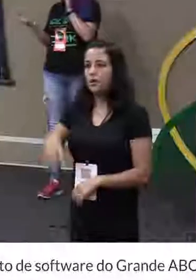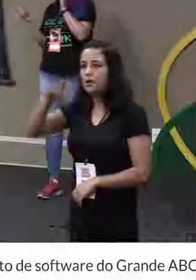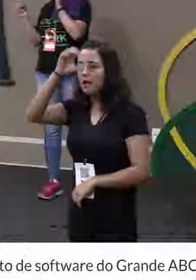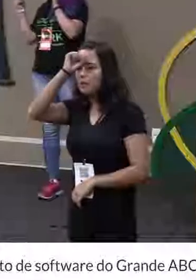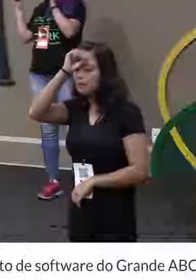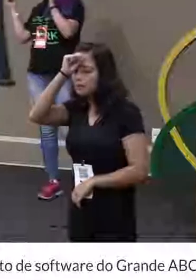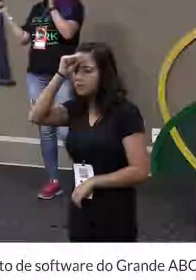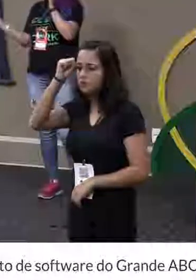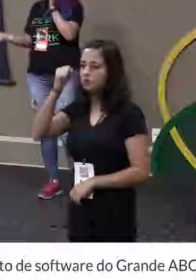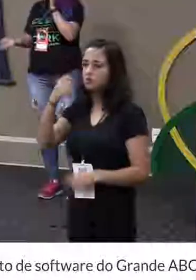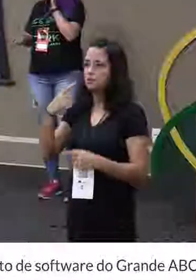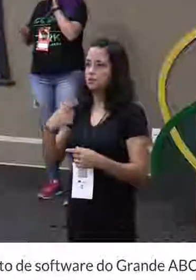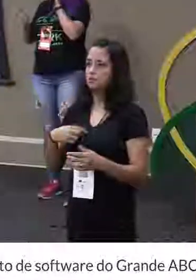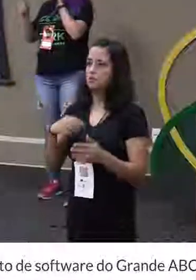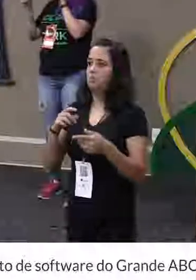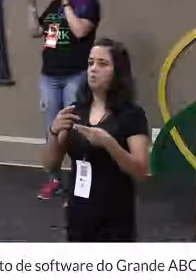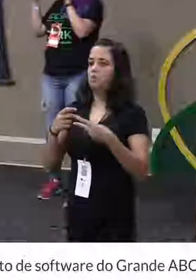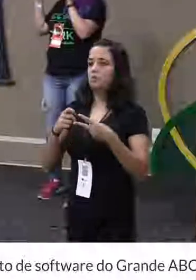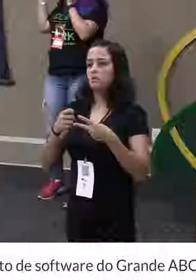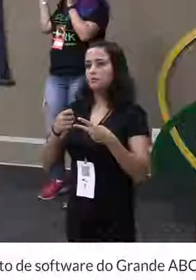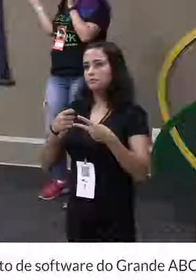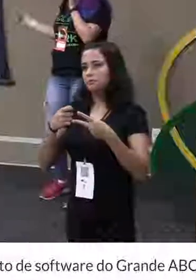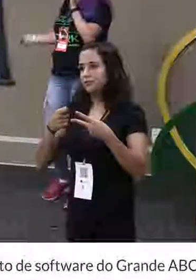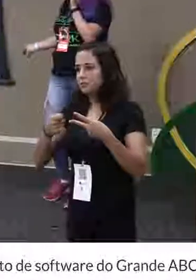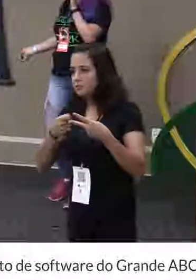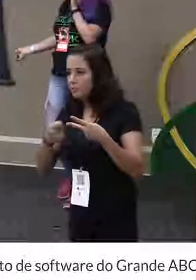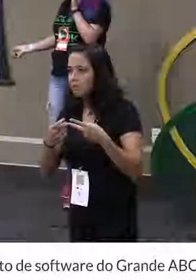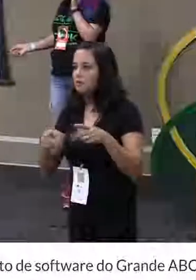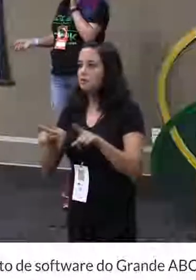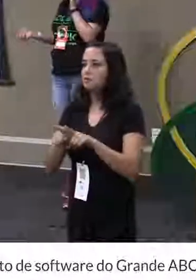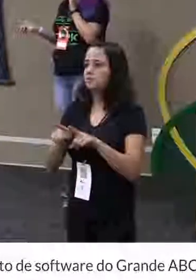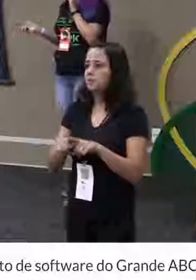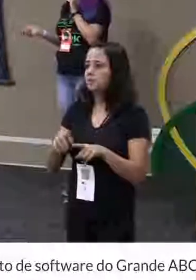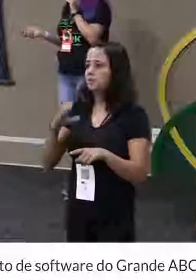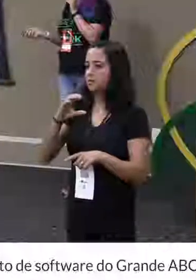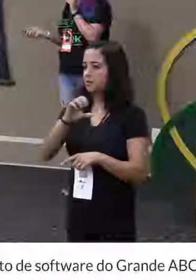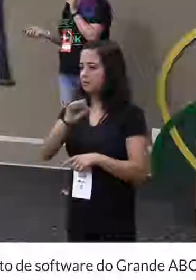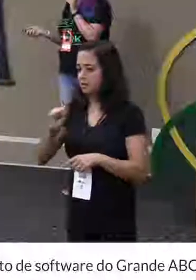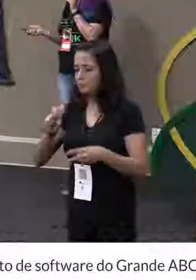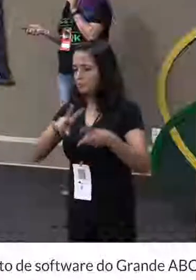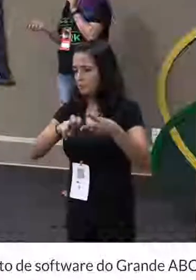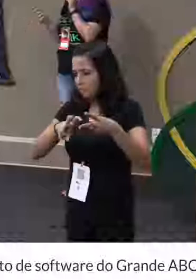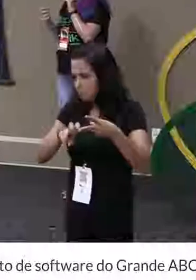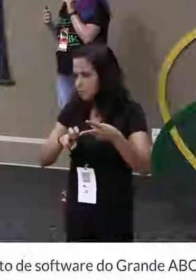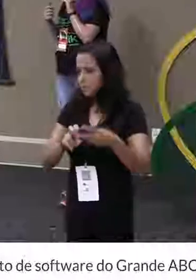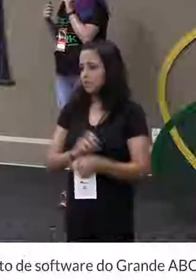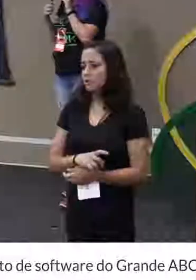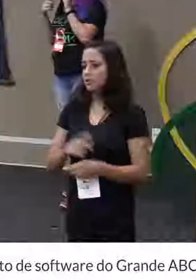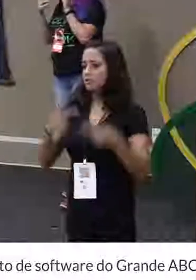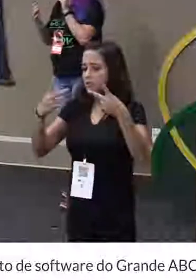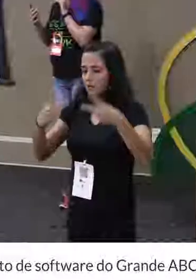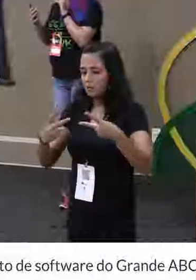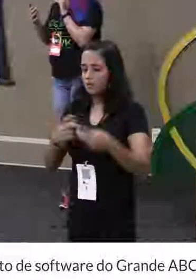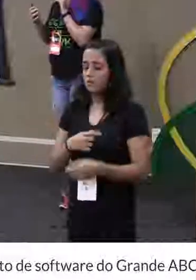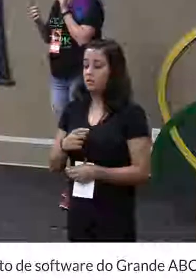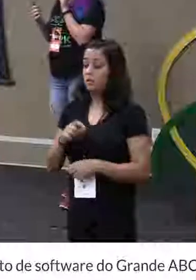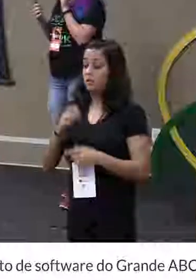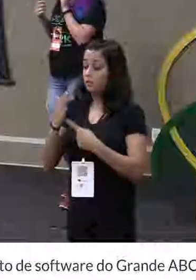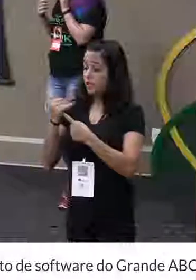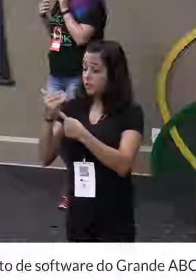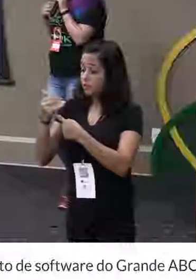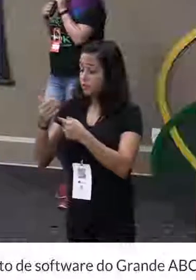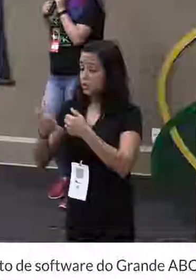a programar em JavaScript, HTML, CSS. Não é só isso. Quando a gente fala tecnologia de base,